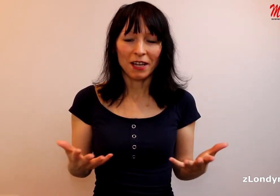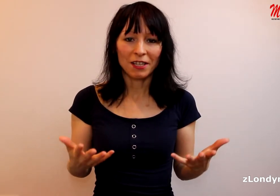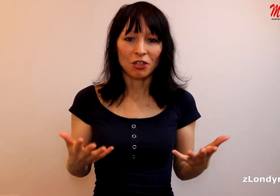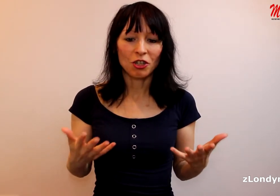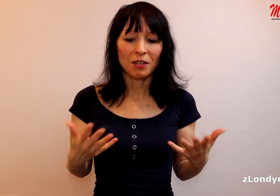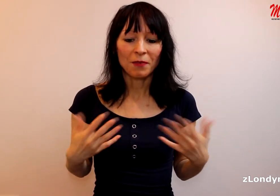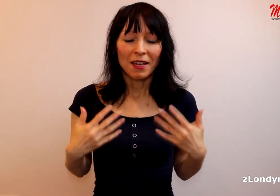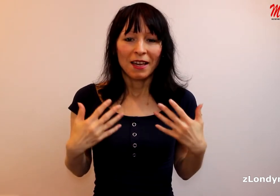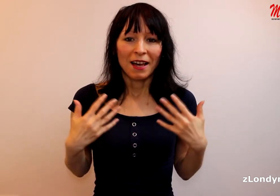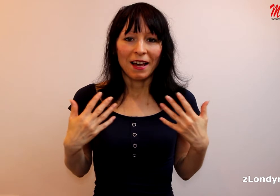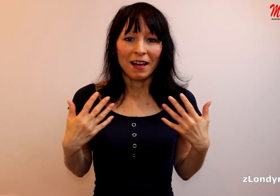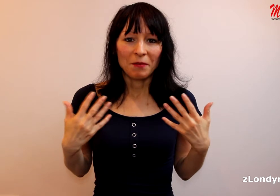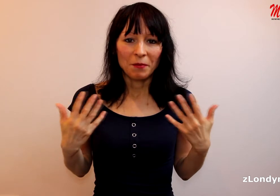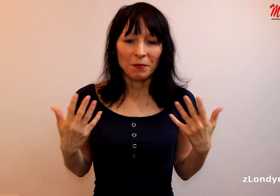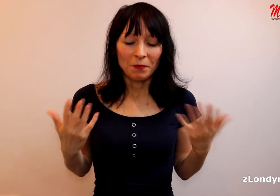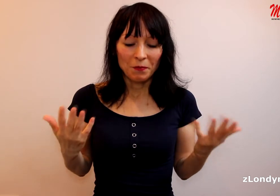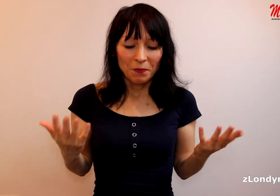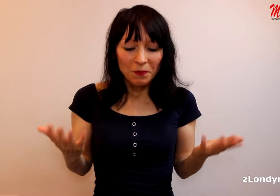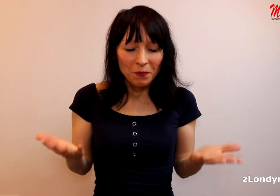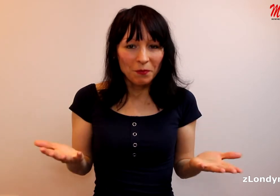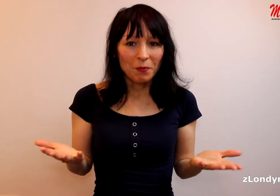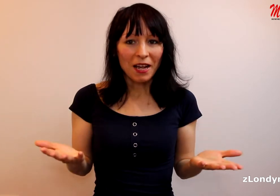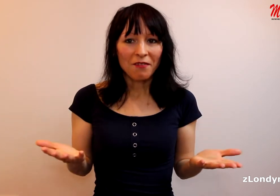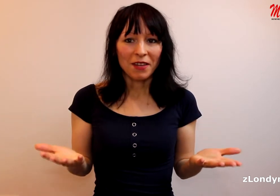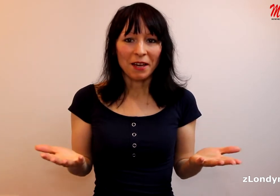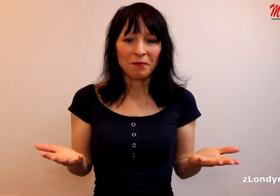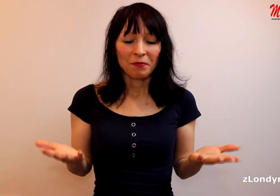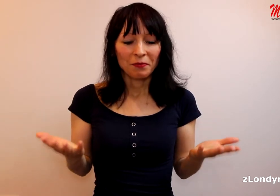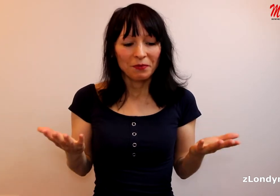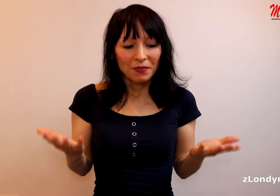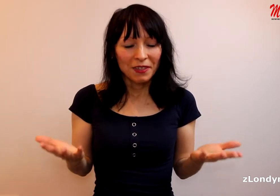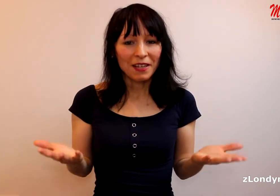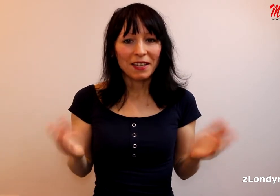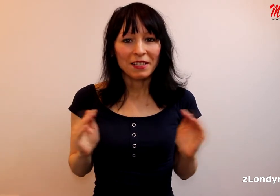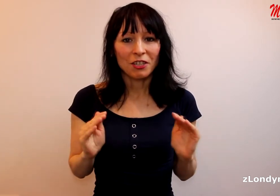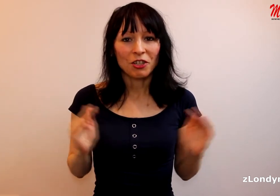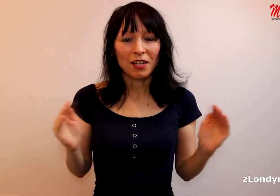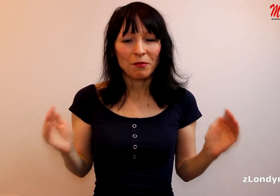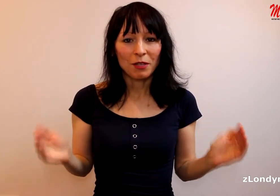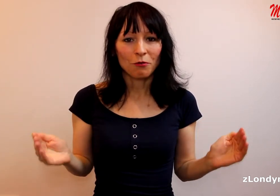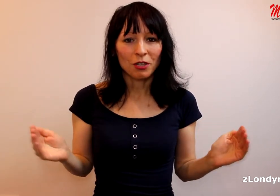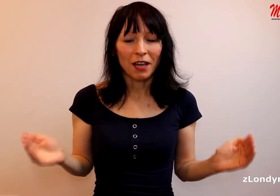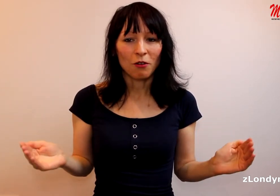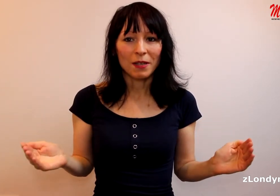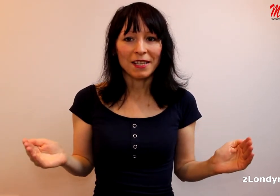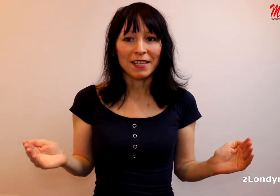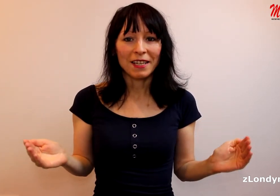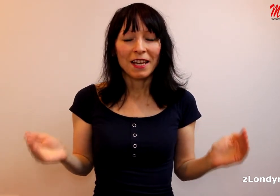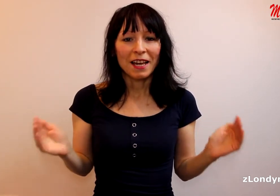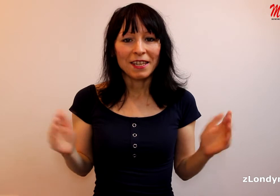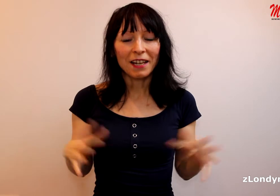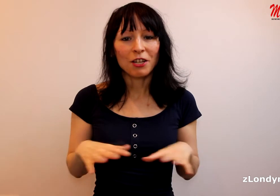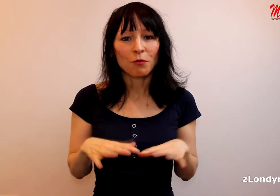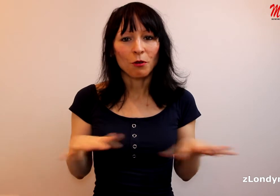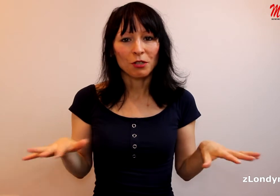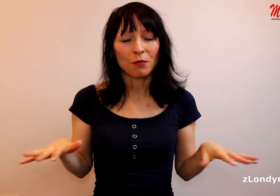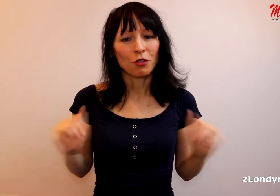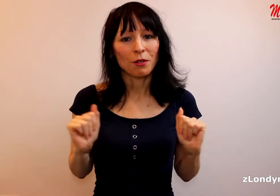zahraničí. A právě tady začínají být určitá omezení, jak až moc si můžeme